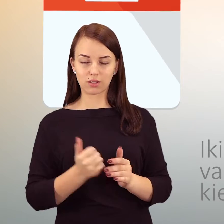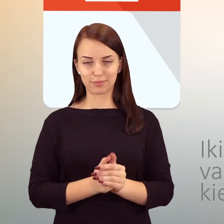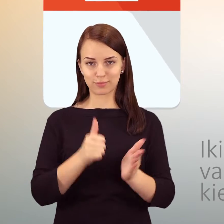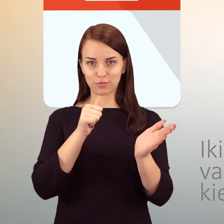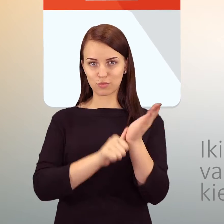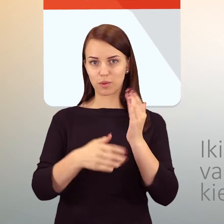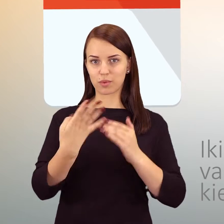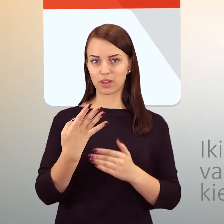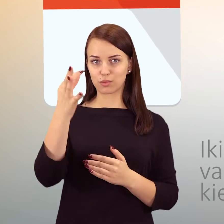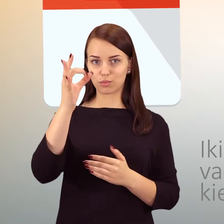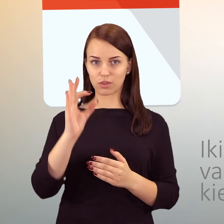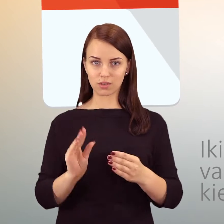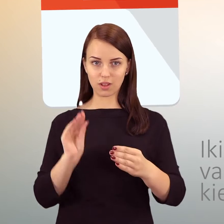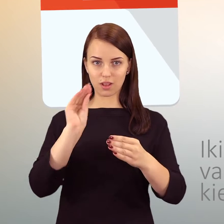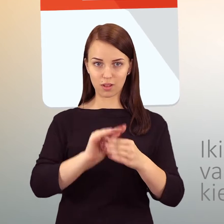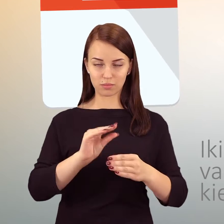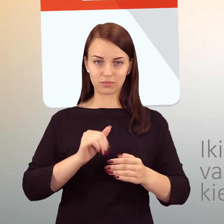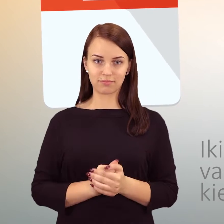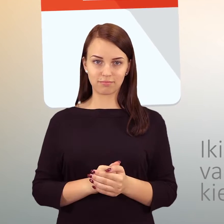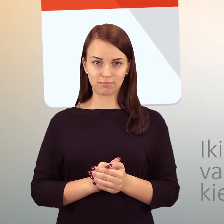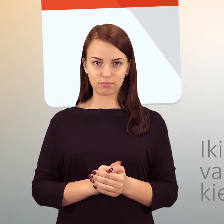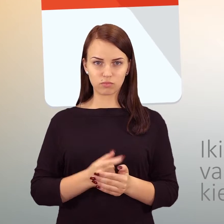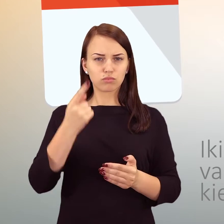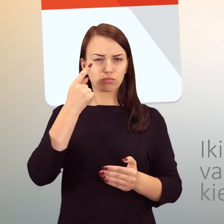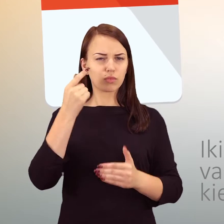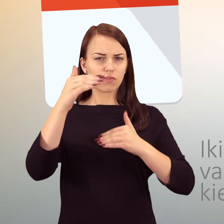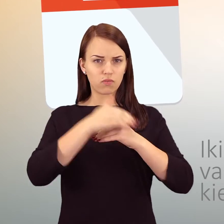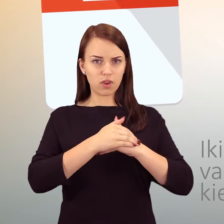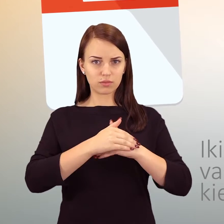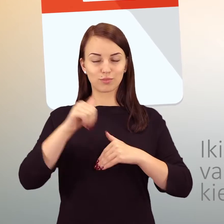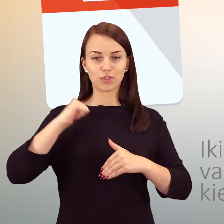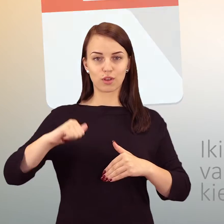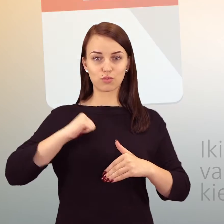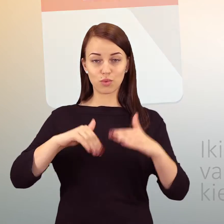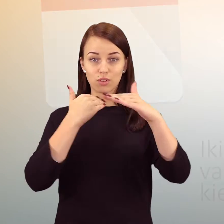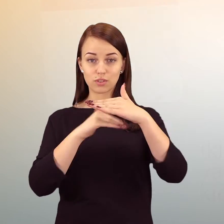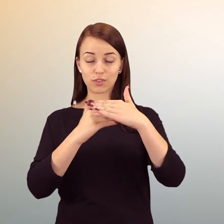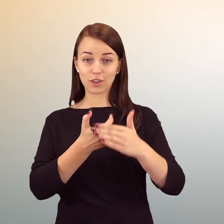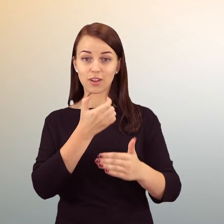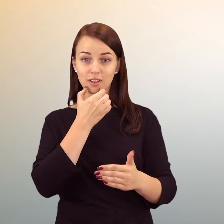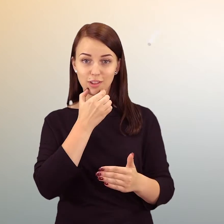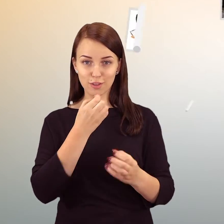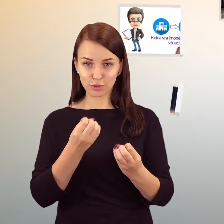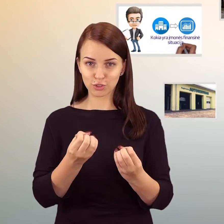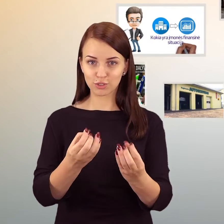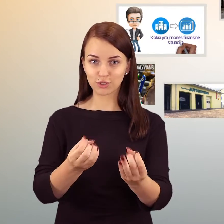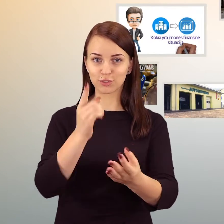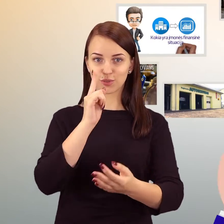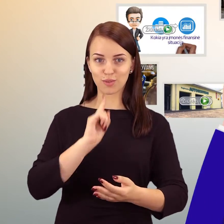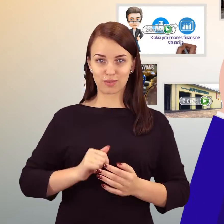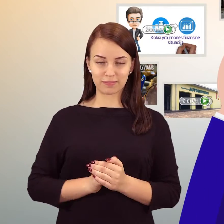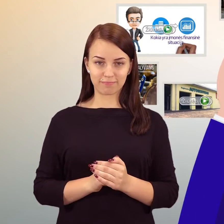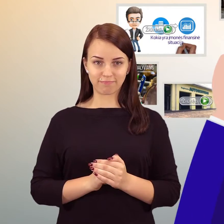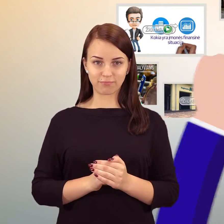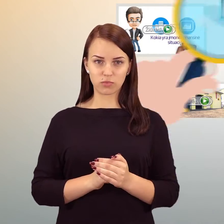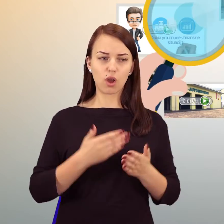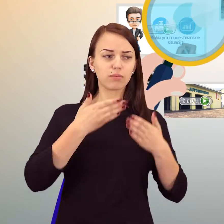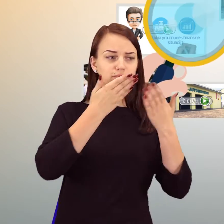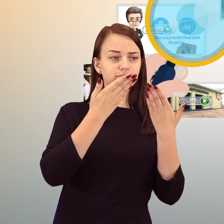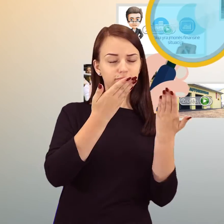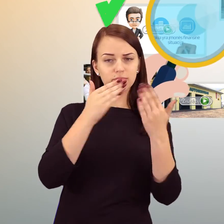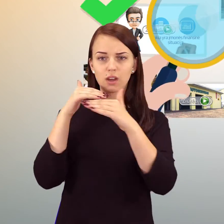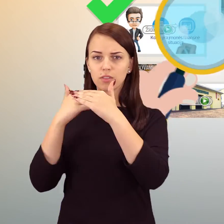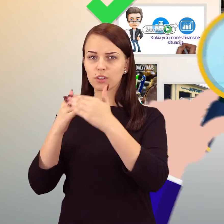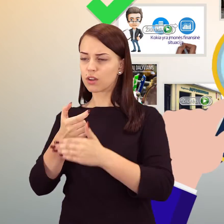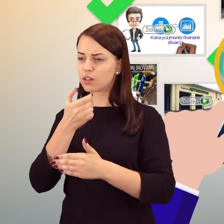internete vaizdo įrašų peržiūrų kiekis auks 64 procentais. Faktai rodo, kad kiekvienas